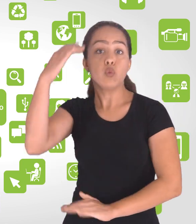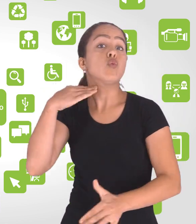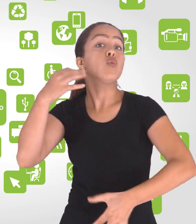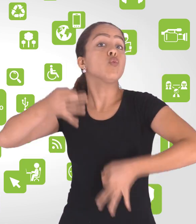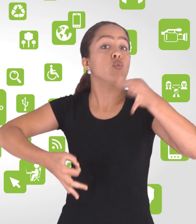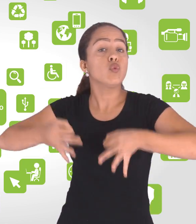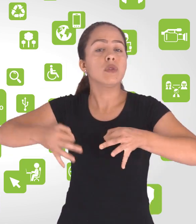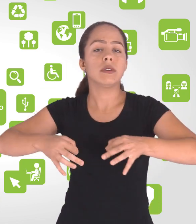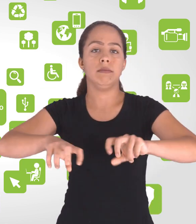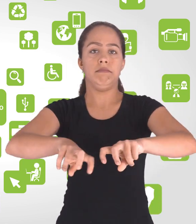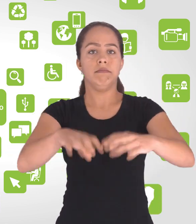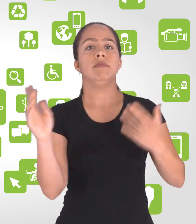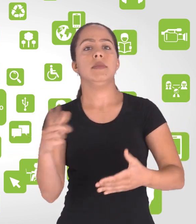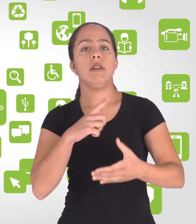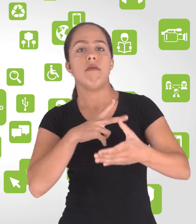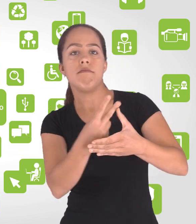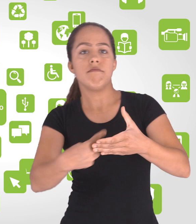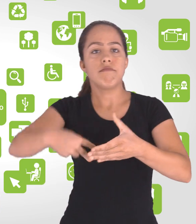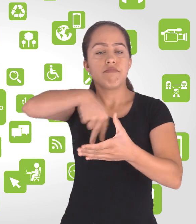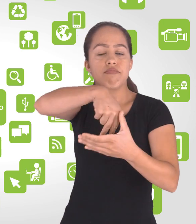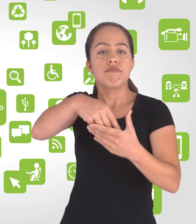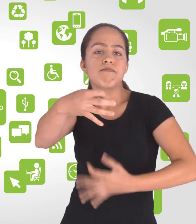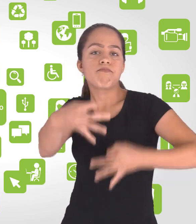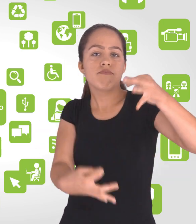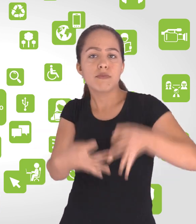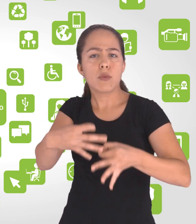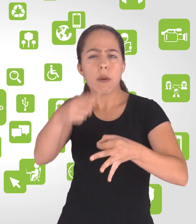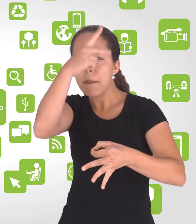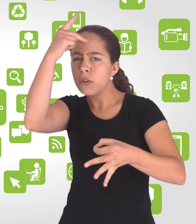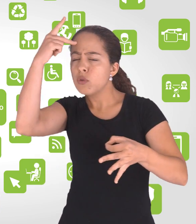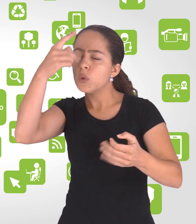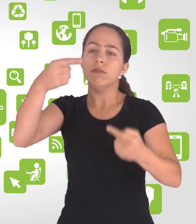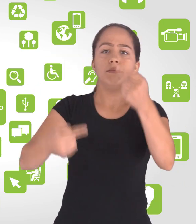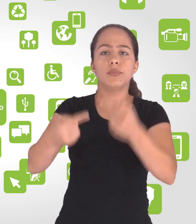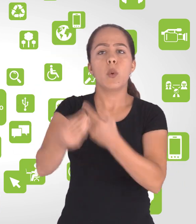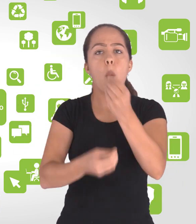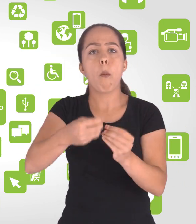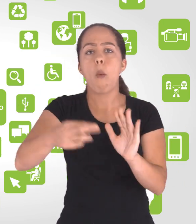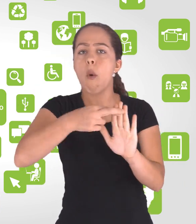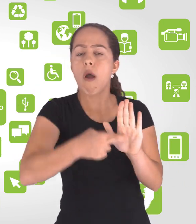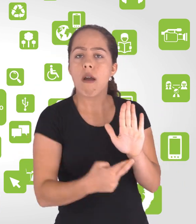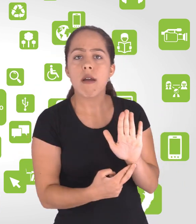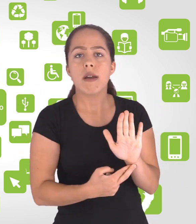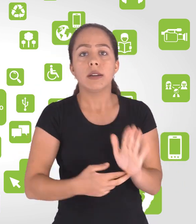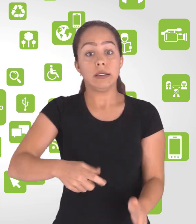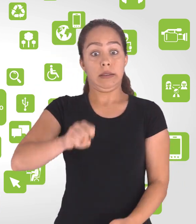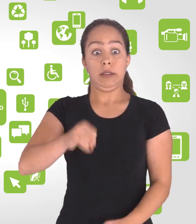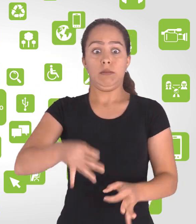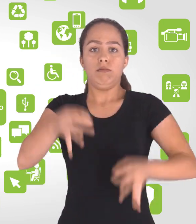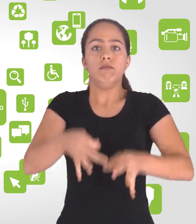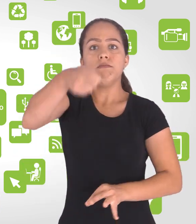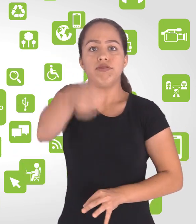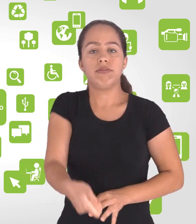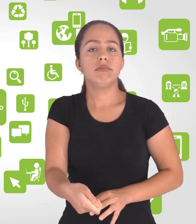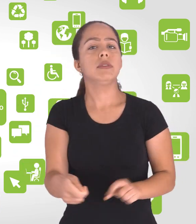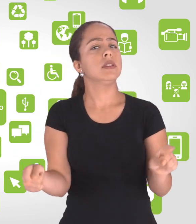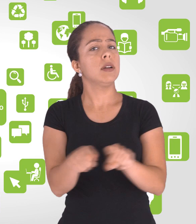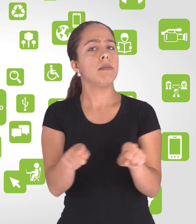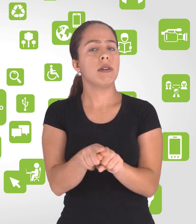leis por parte dos estudiosos, juízes, advogados. A jurisprudência é o entendimento dos juízes e dos